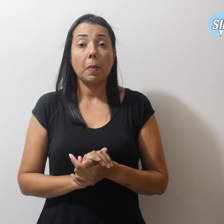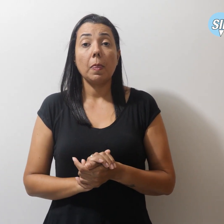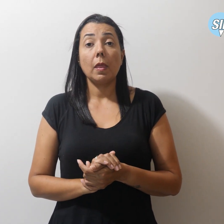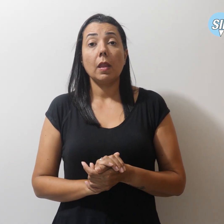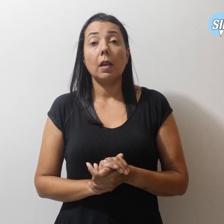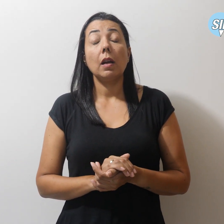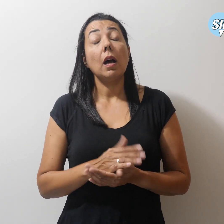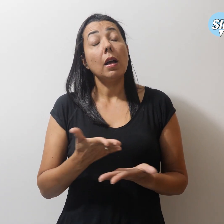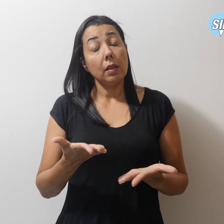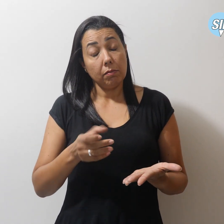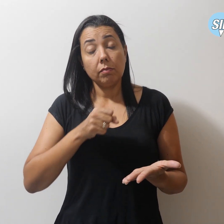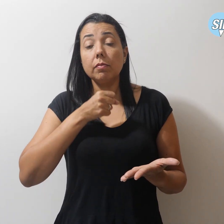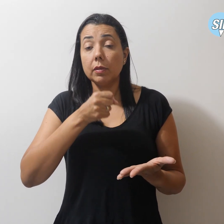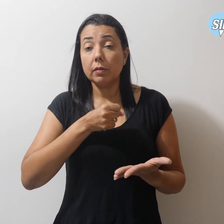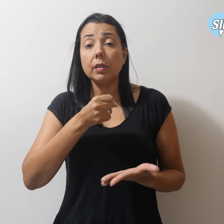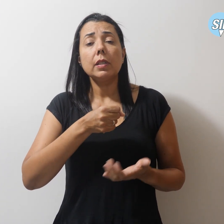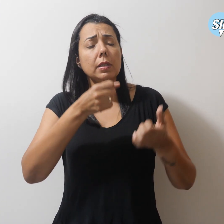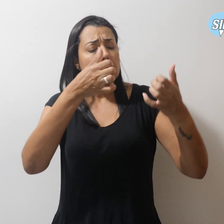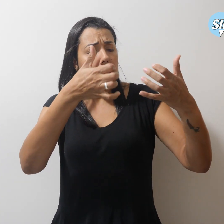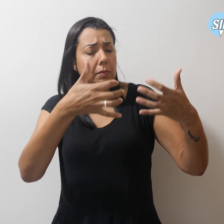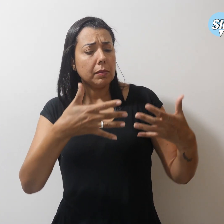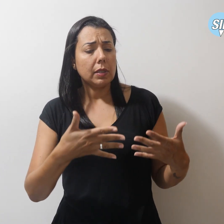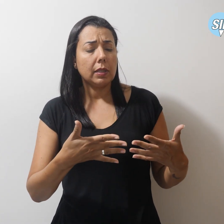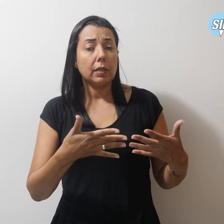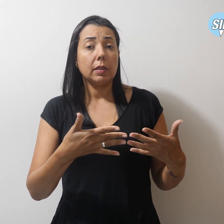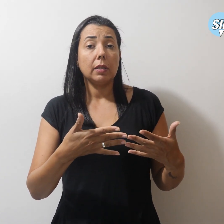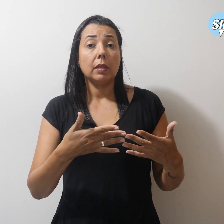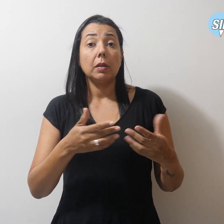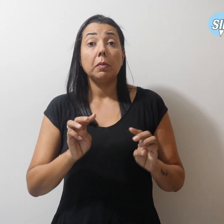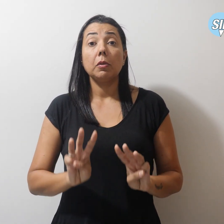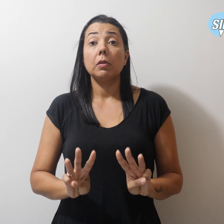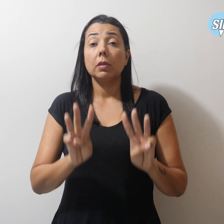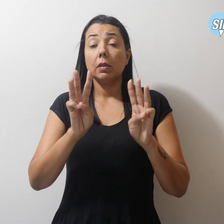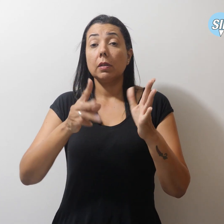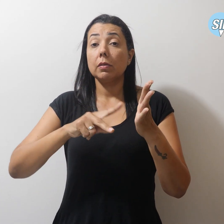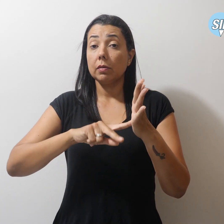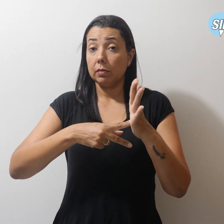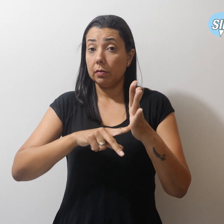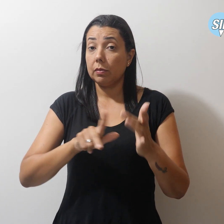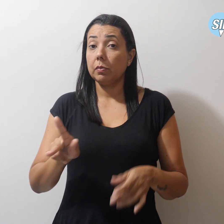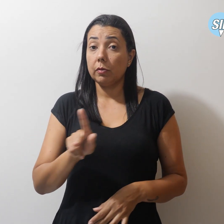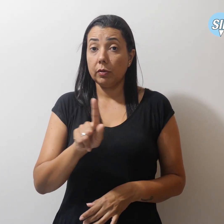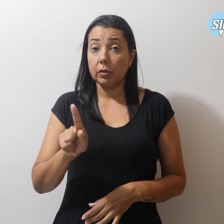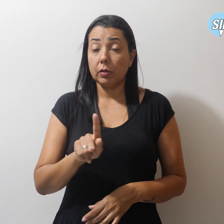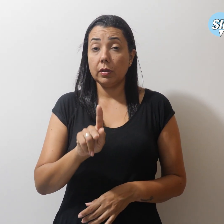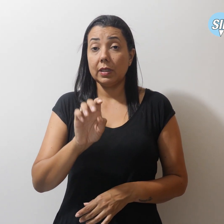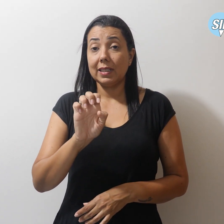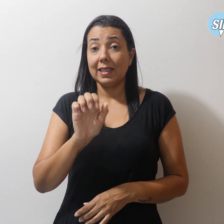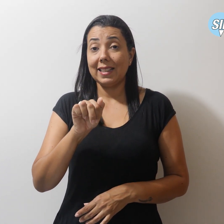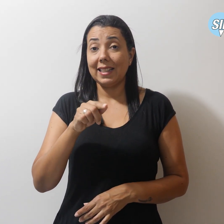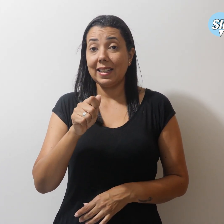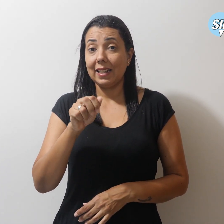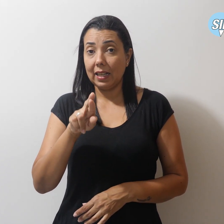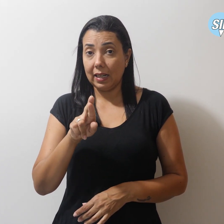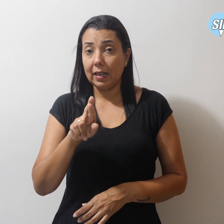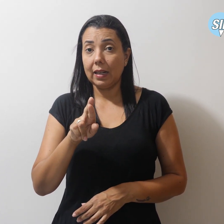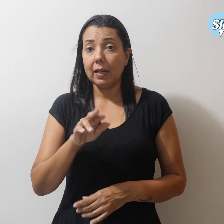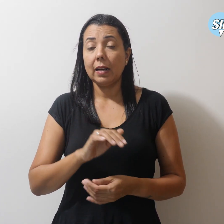entrevista exclusiva para o site do SimproDF, Enea de Stutz e Almeida,